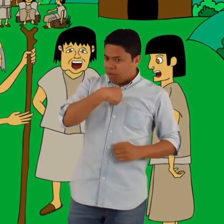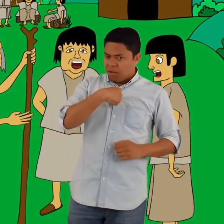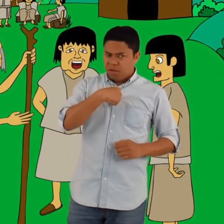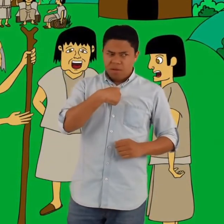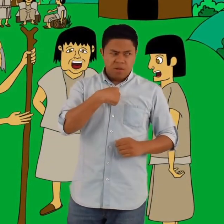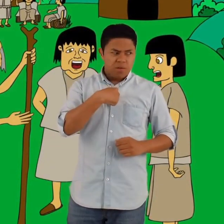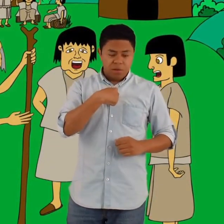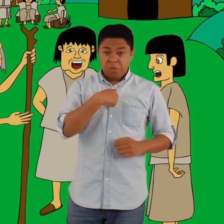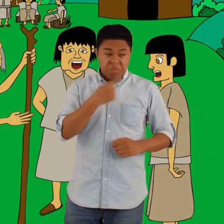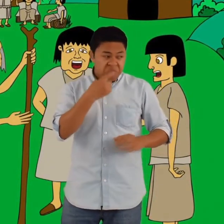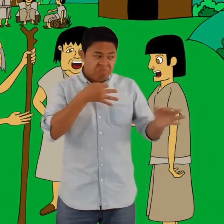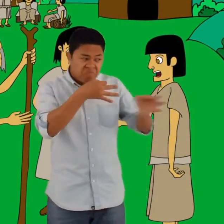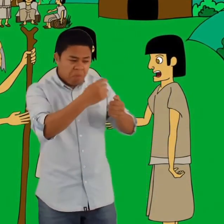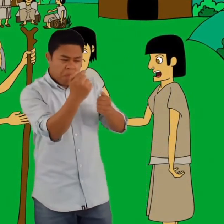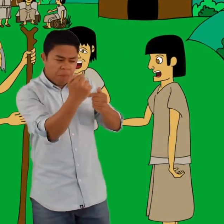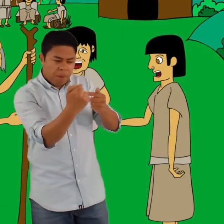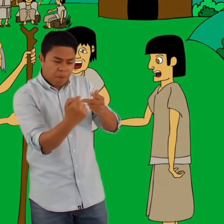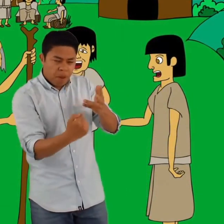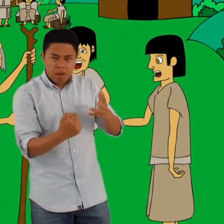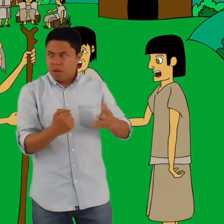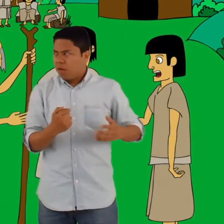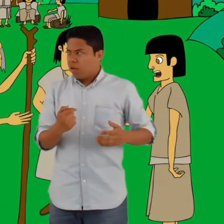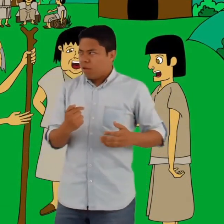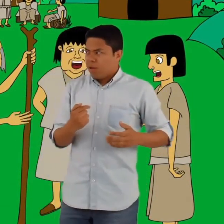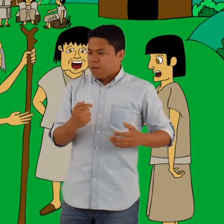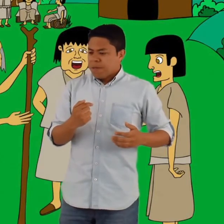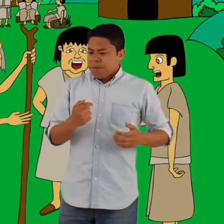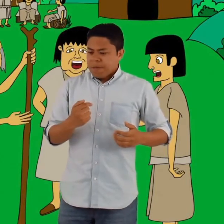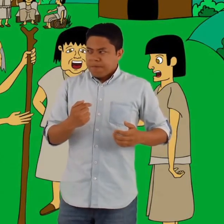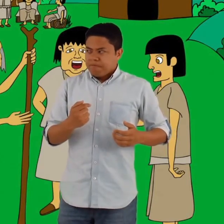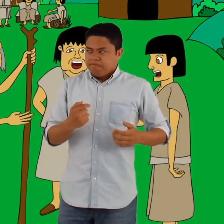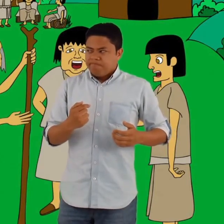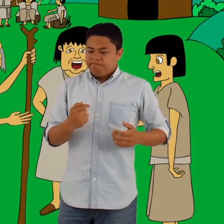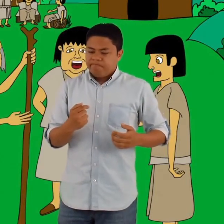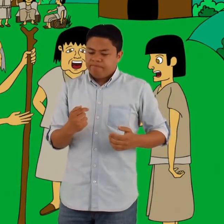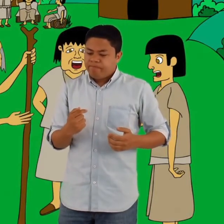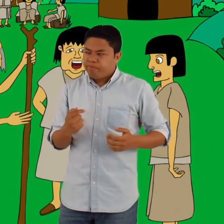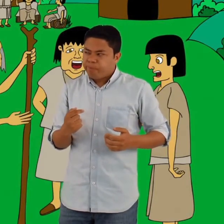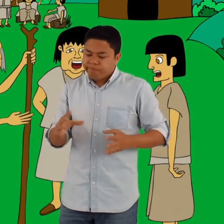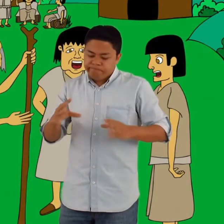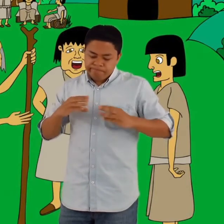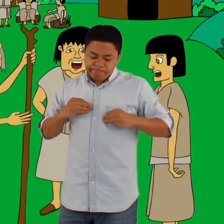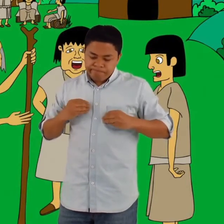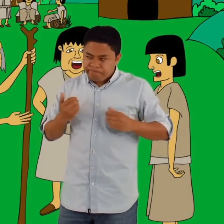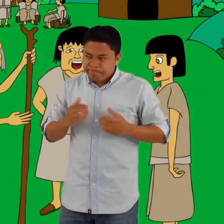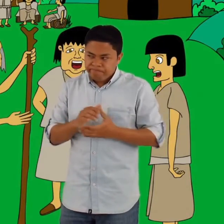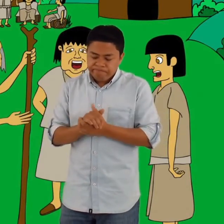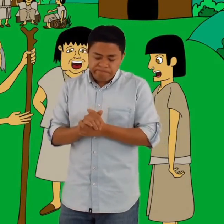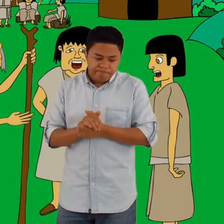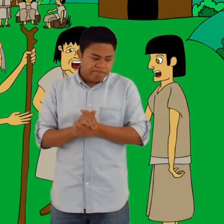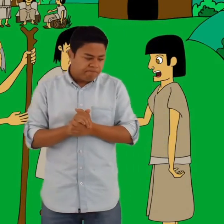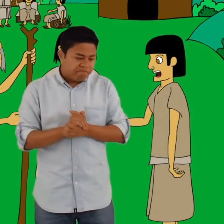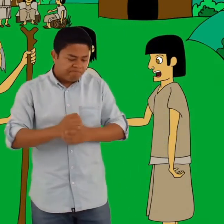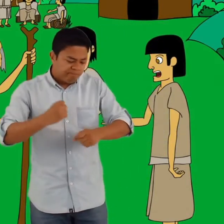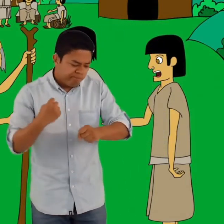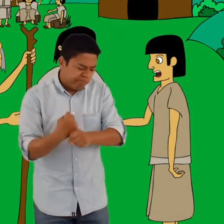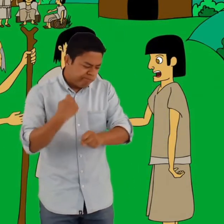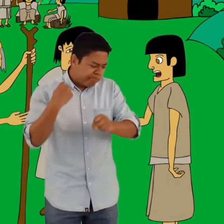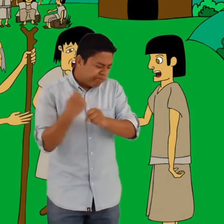ancianos le explicaron cómo podría ser engañado y Yivian aceptó el consejo. Volvió al trabajo y continuó pensando